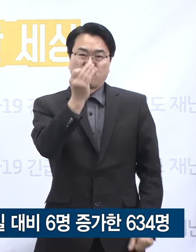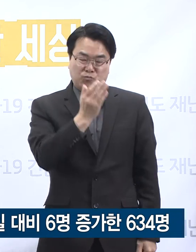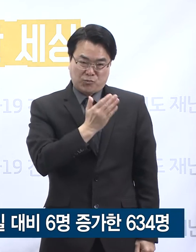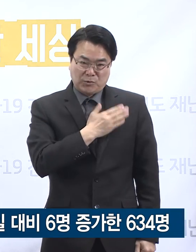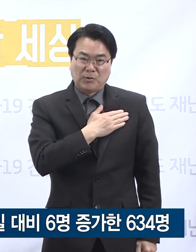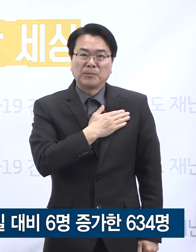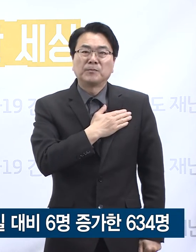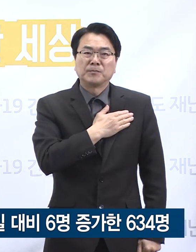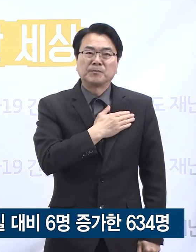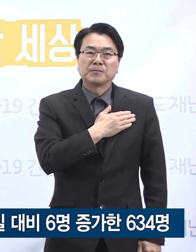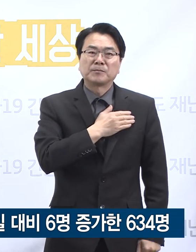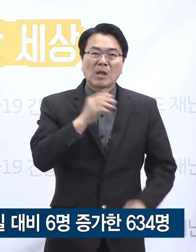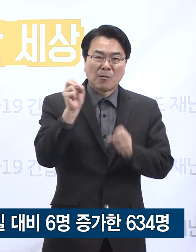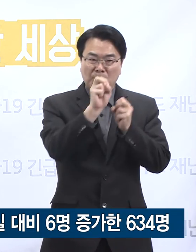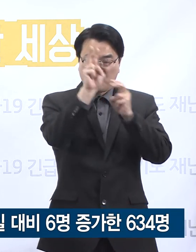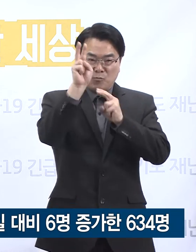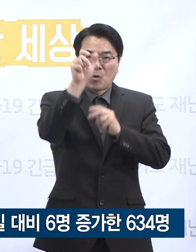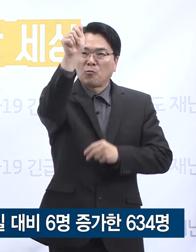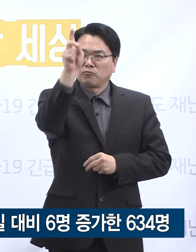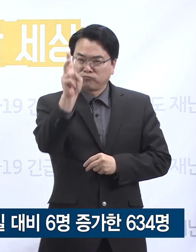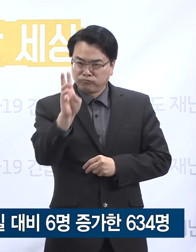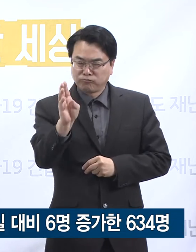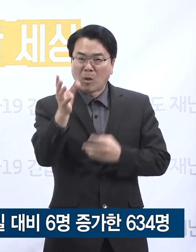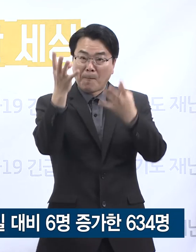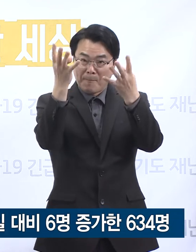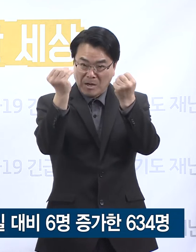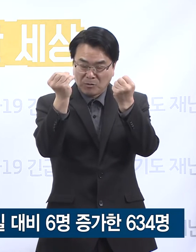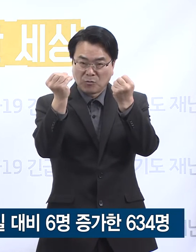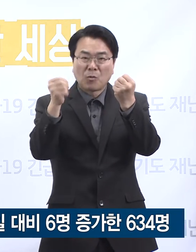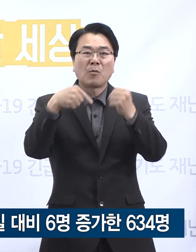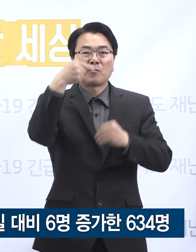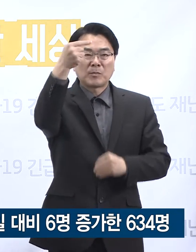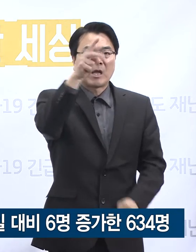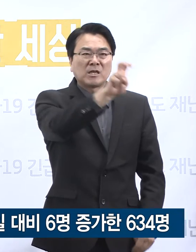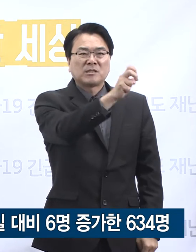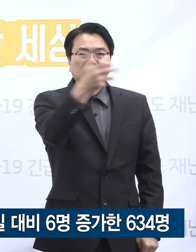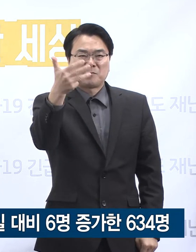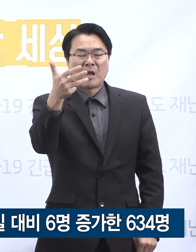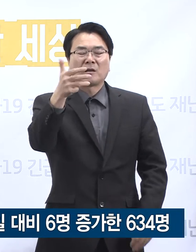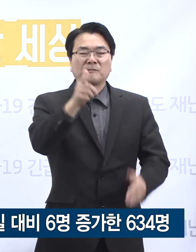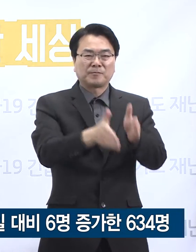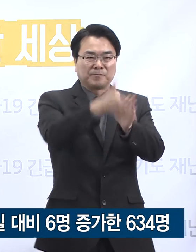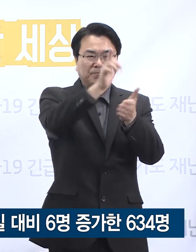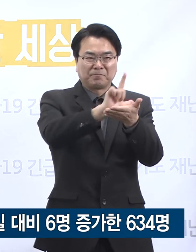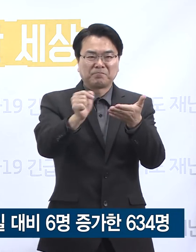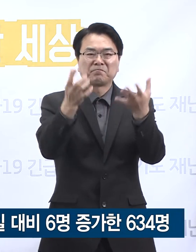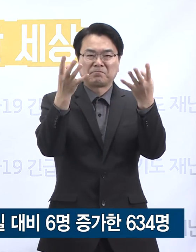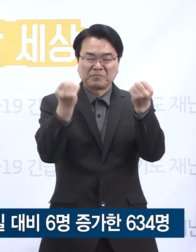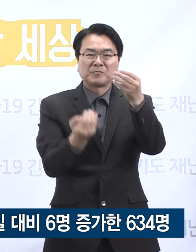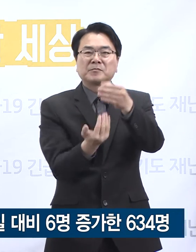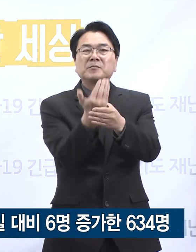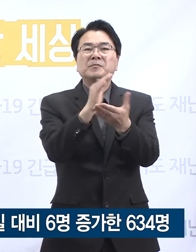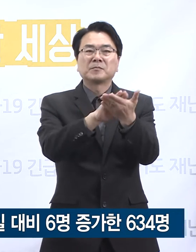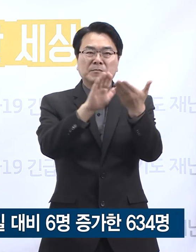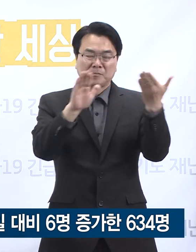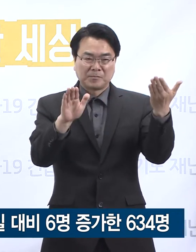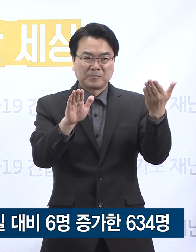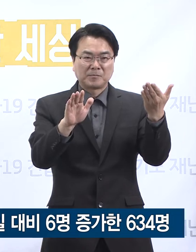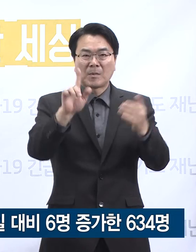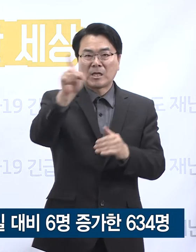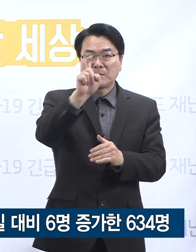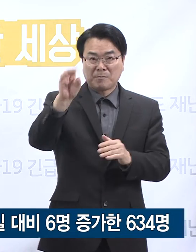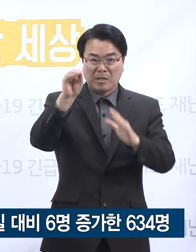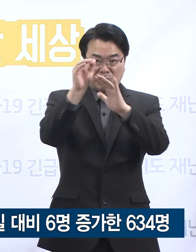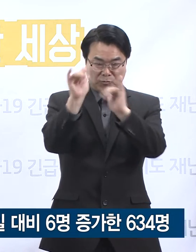75명, 용인시 57명 순으로 도내 28개 시군에서 확진자가 발생하였으며 인구 10만